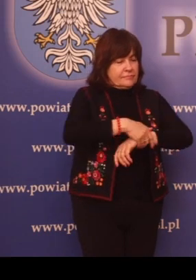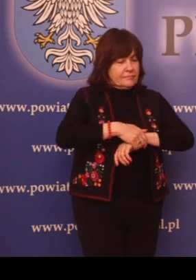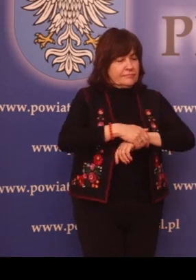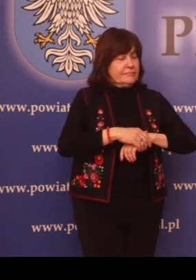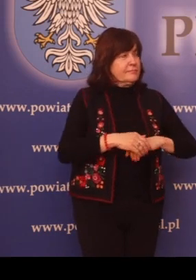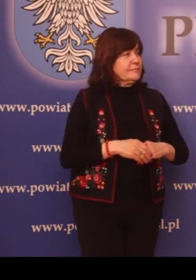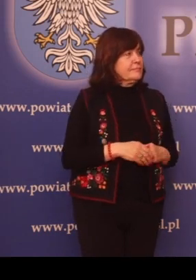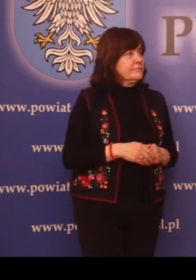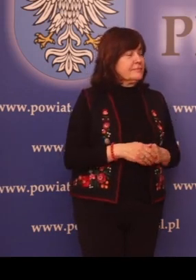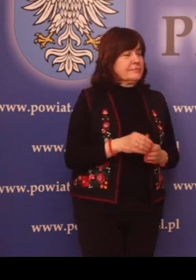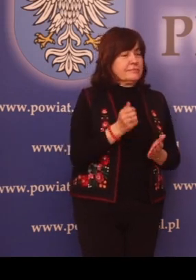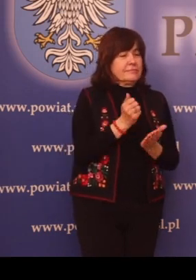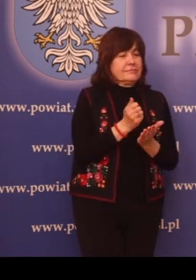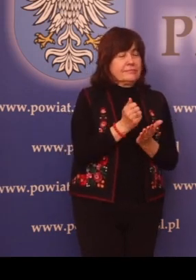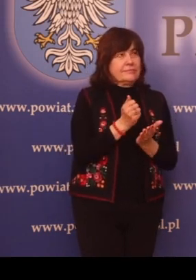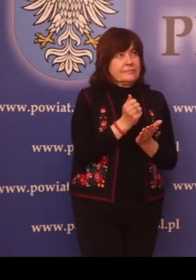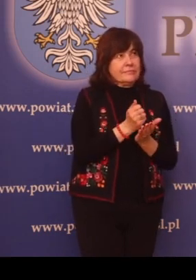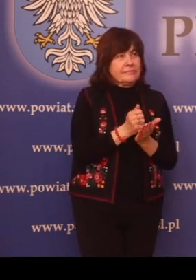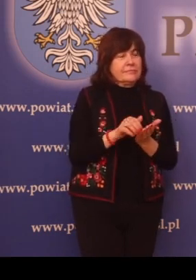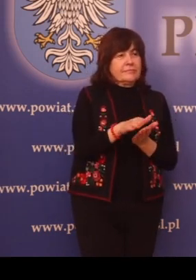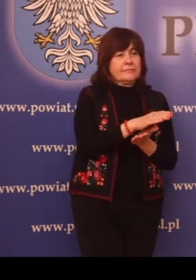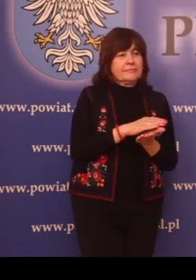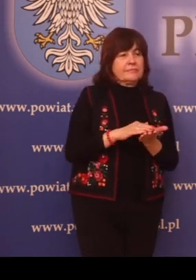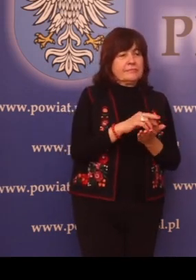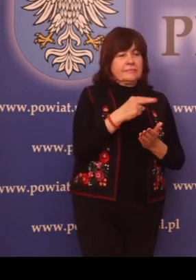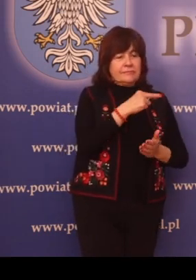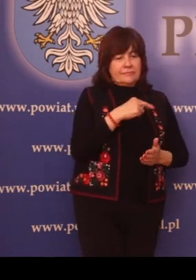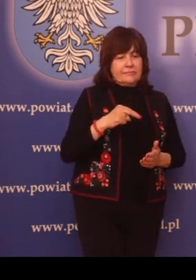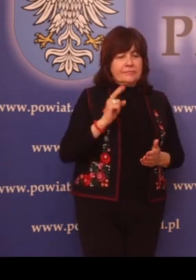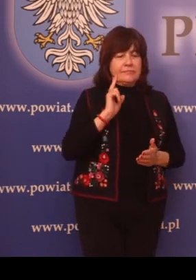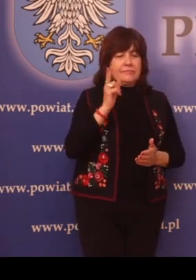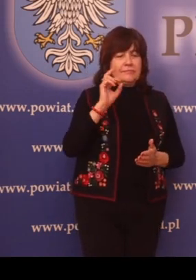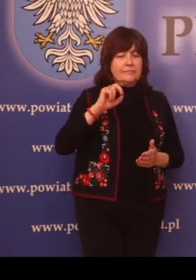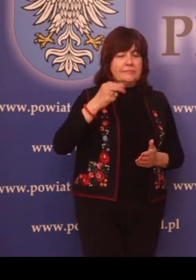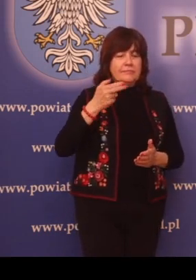Powiatowy Rzecznik Konsumentów.